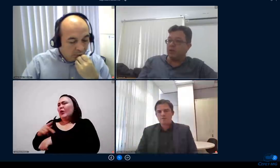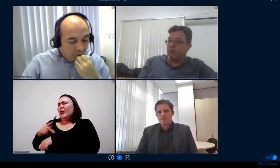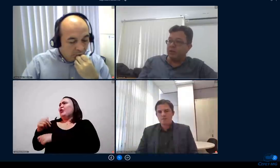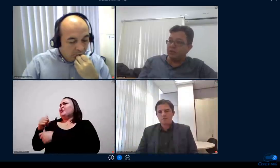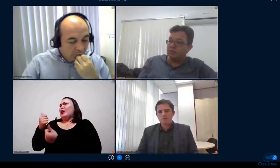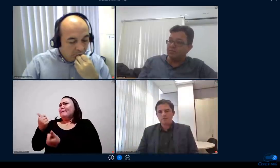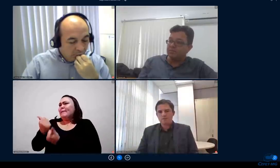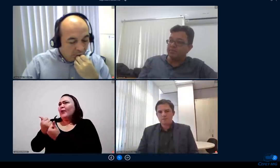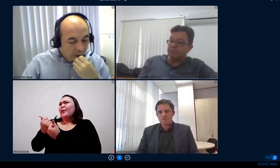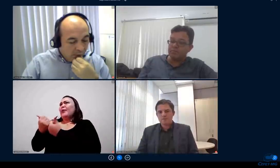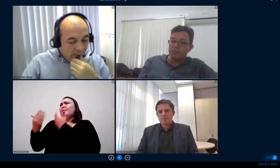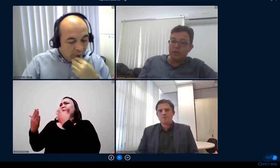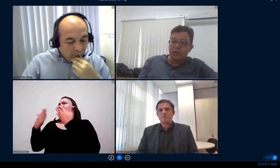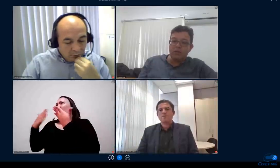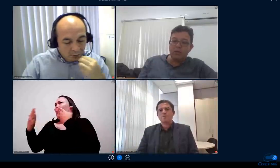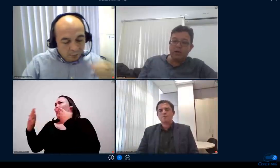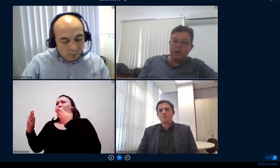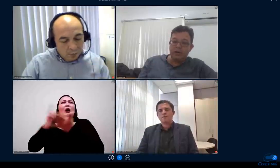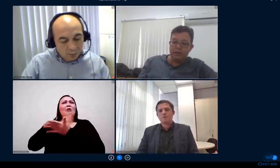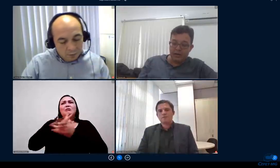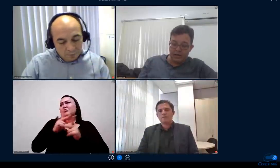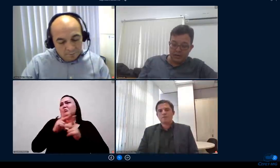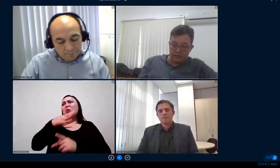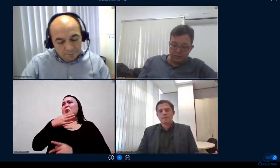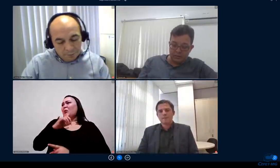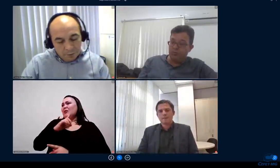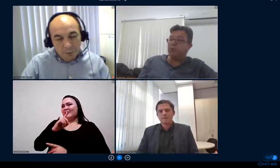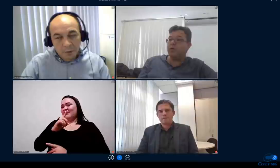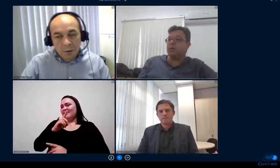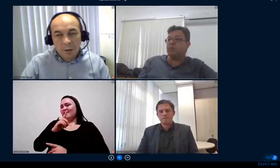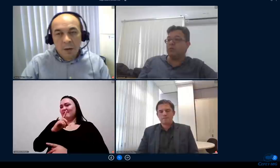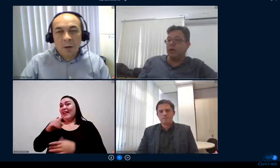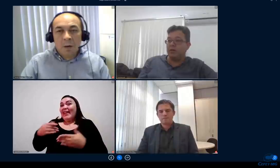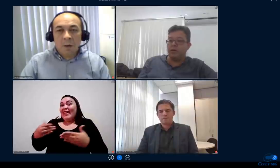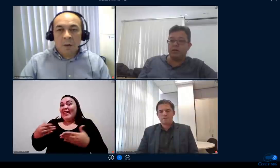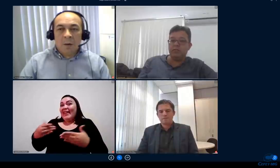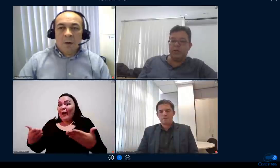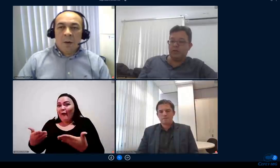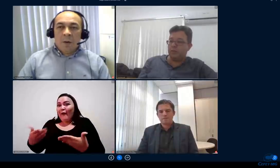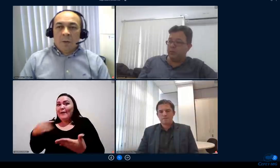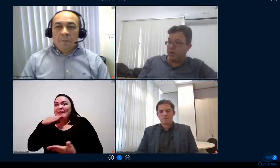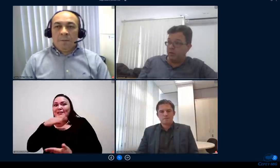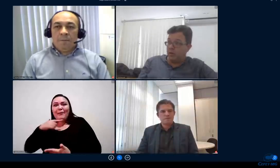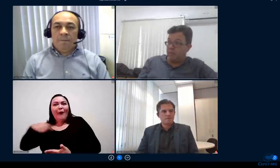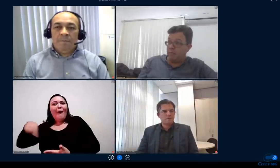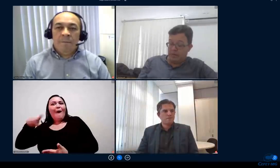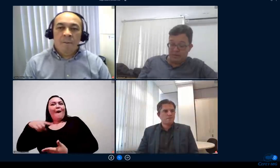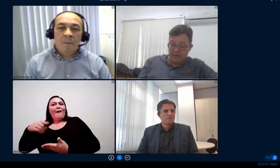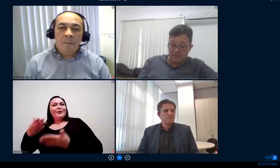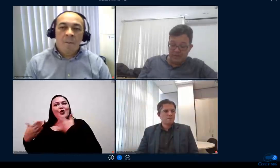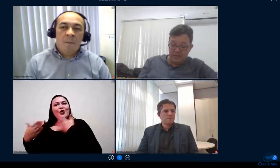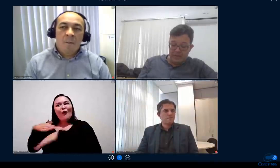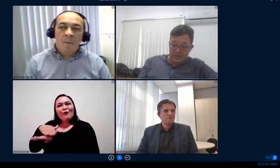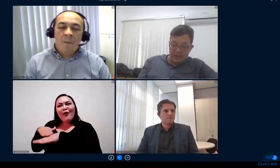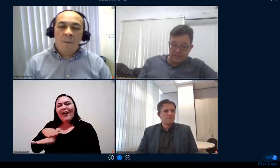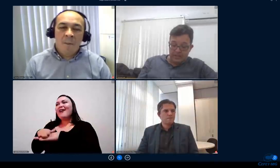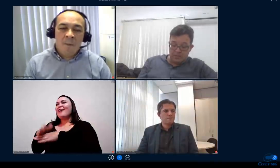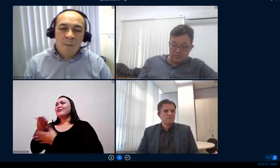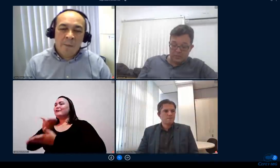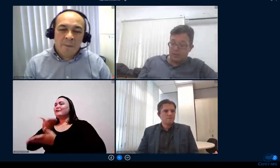psicopedagógico e que agora eles relatam o envolvimento é muito maior a conversa é muito maior né